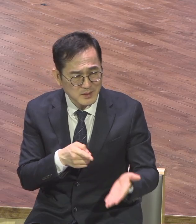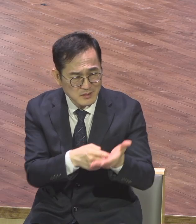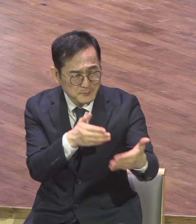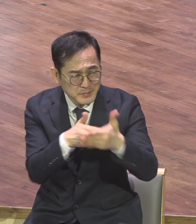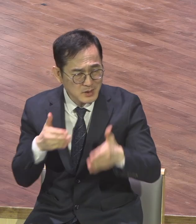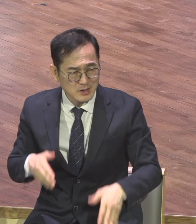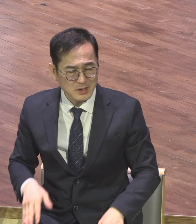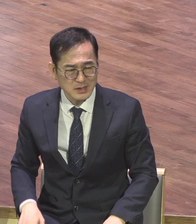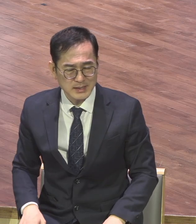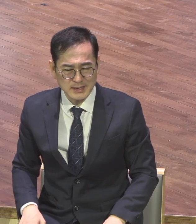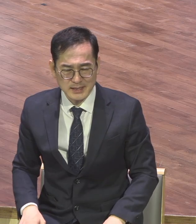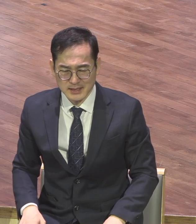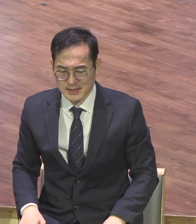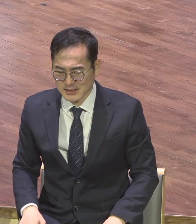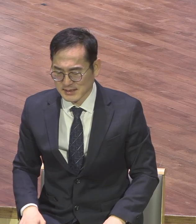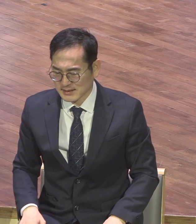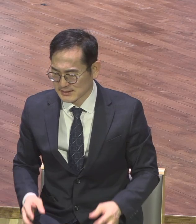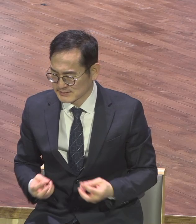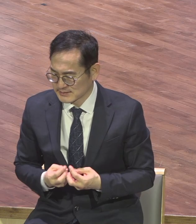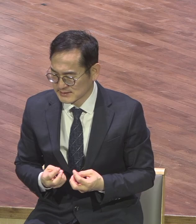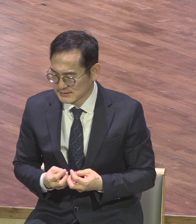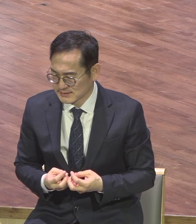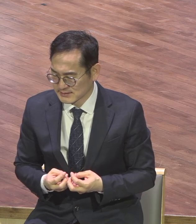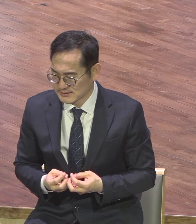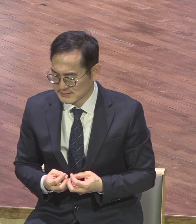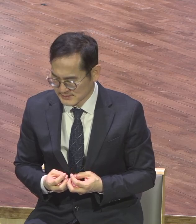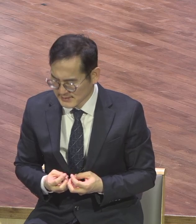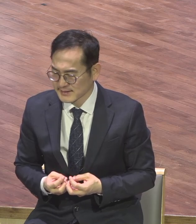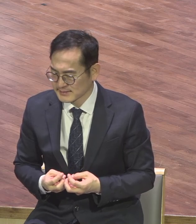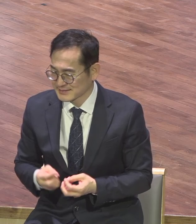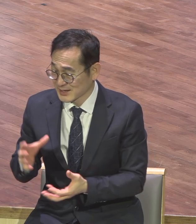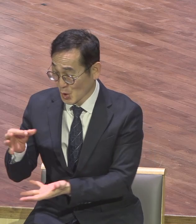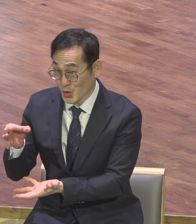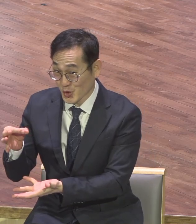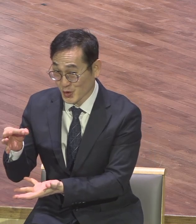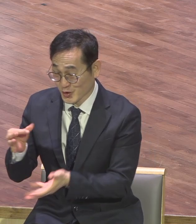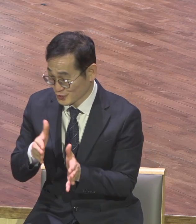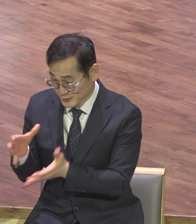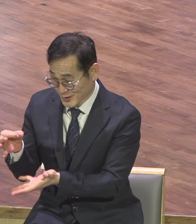이야 정말 정말 성숙한 청년들이구나